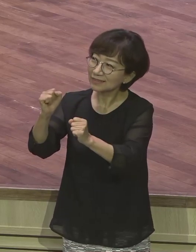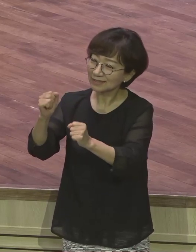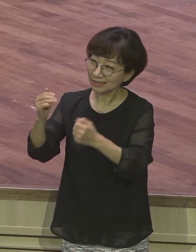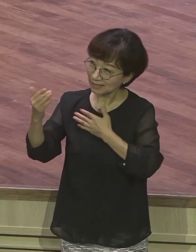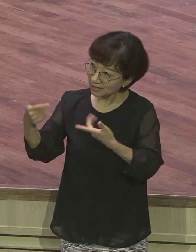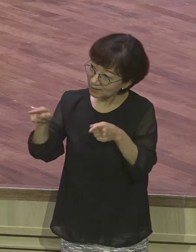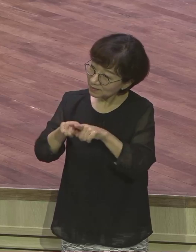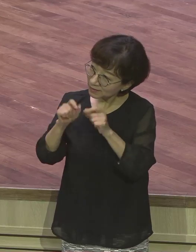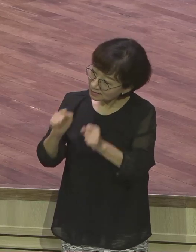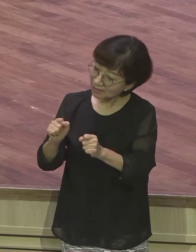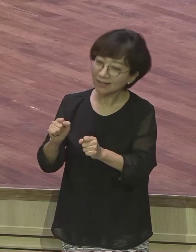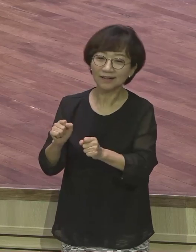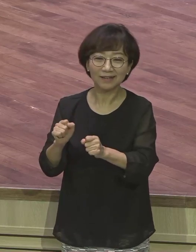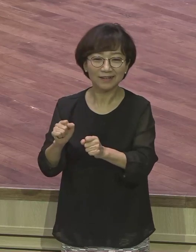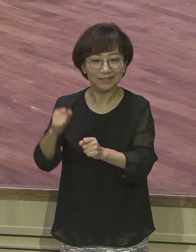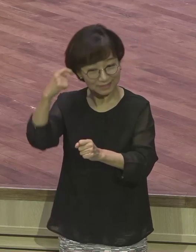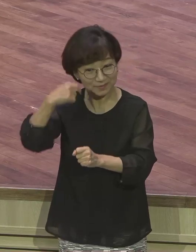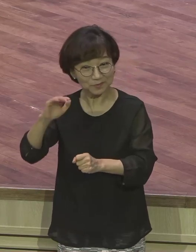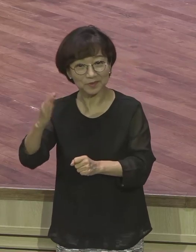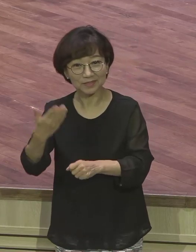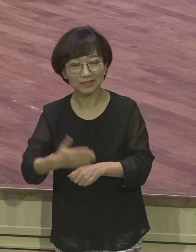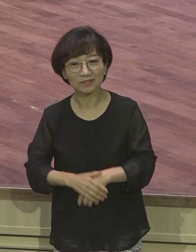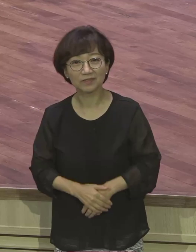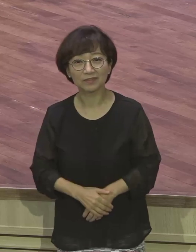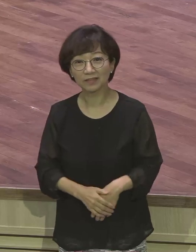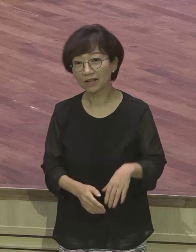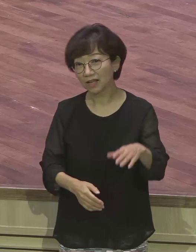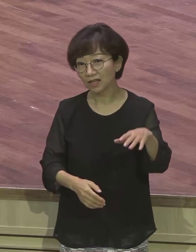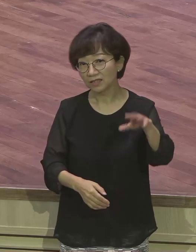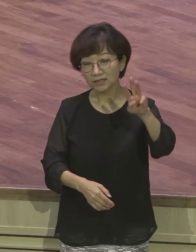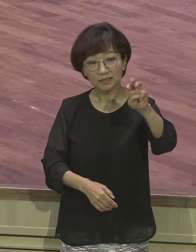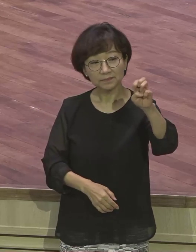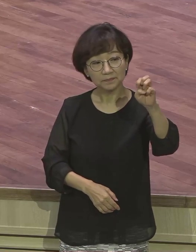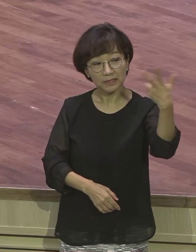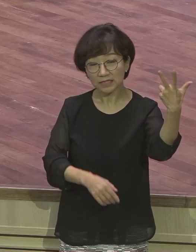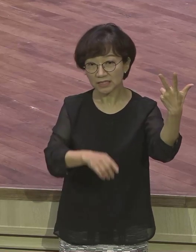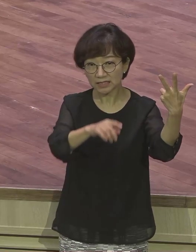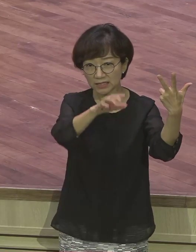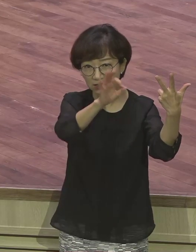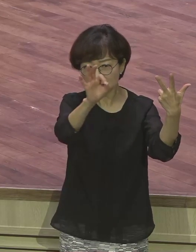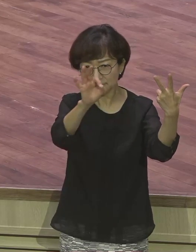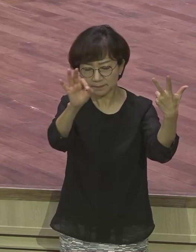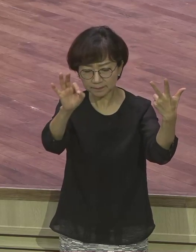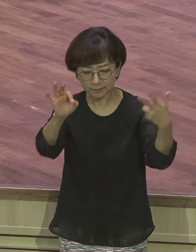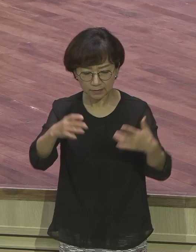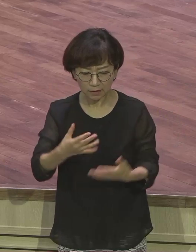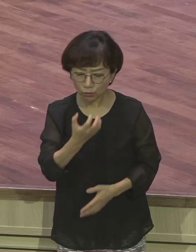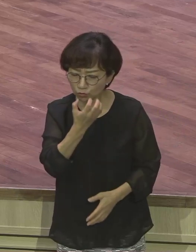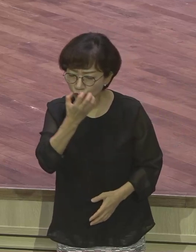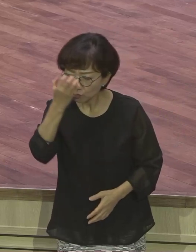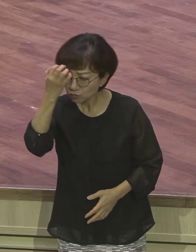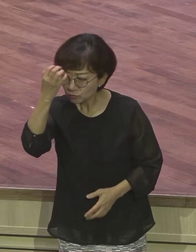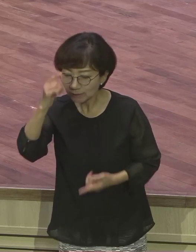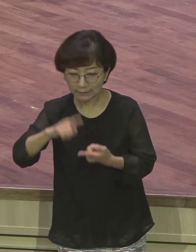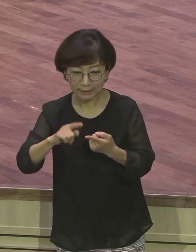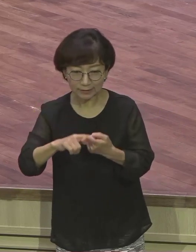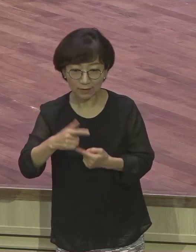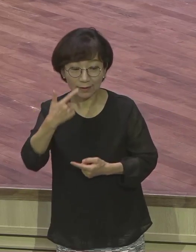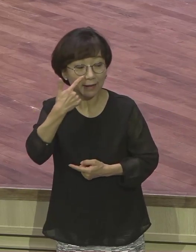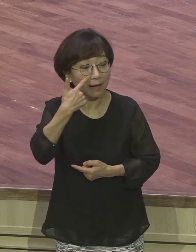계시구나. 자 10절 그가 그의 꿈을 아버지와 형들에게 말하며 아버지가 그를 꾸짖고